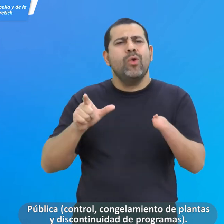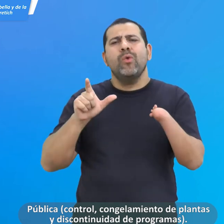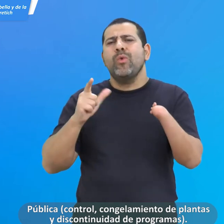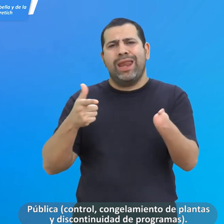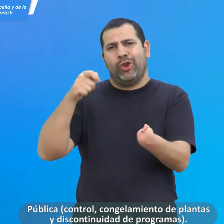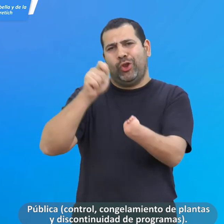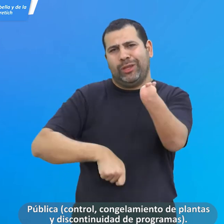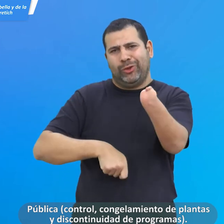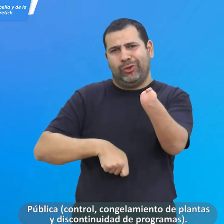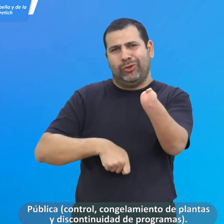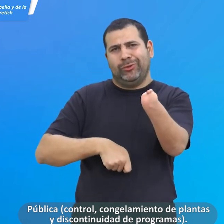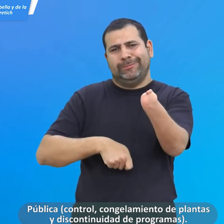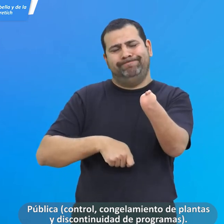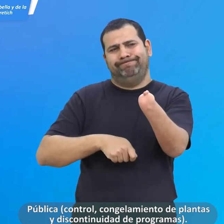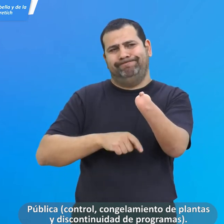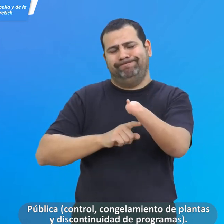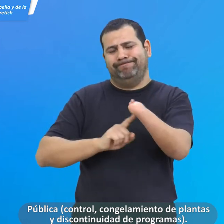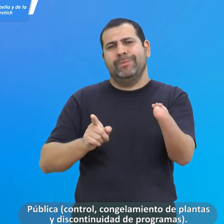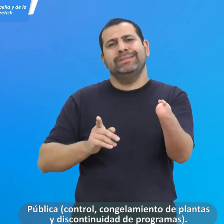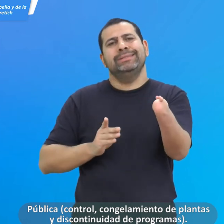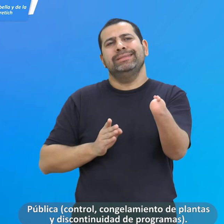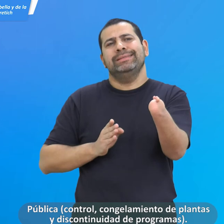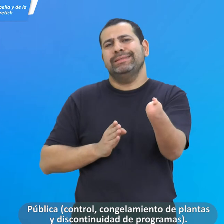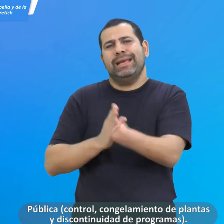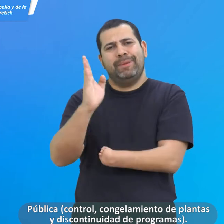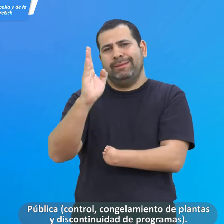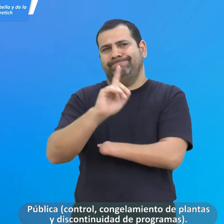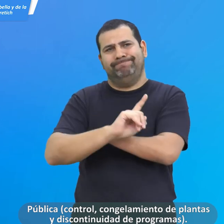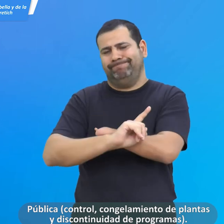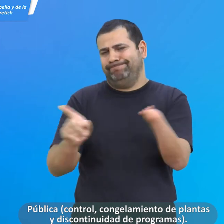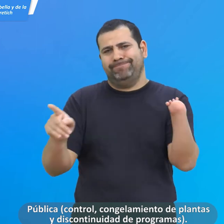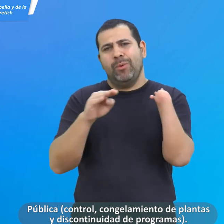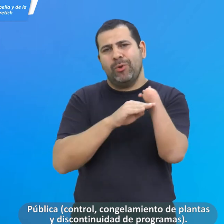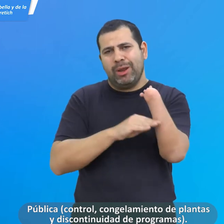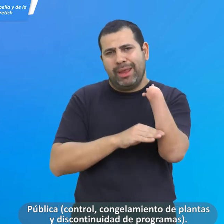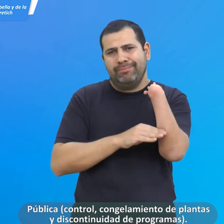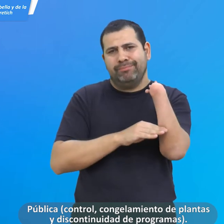congelamiento de plantas y discontinuidad de programas.